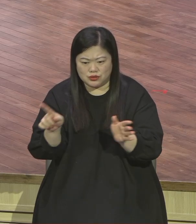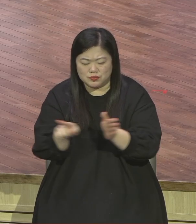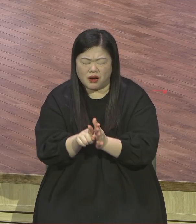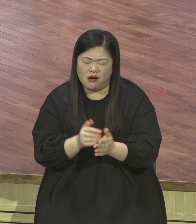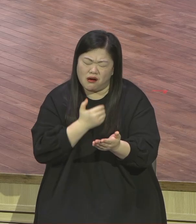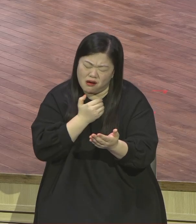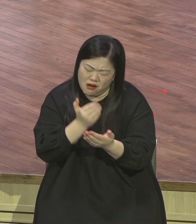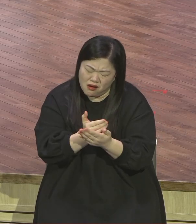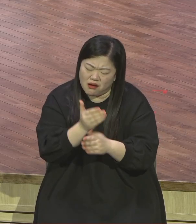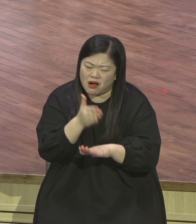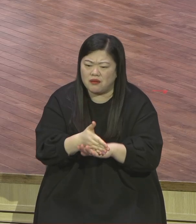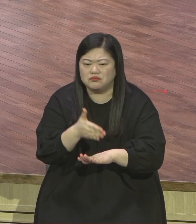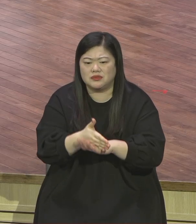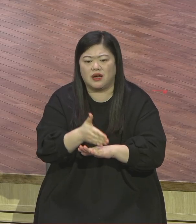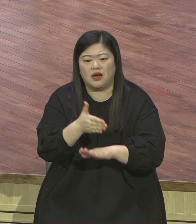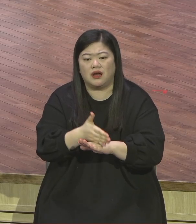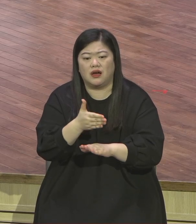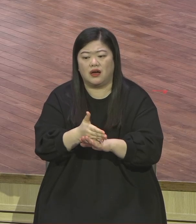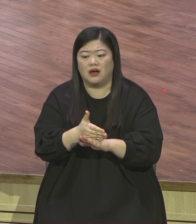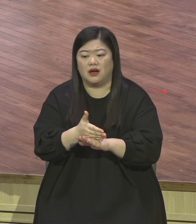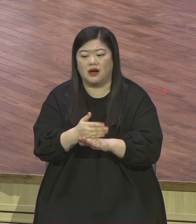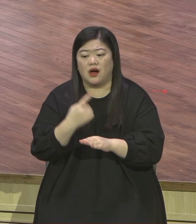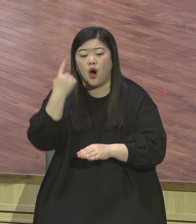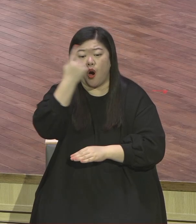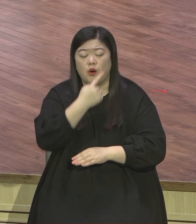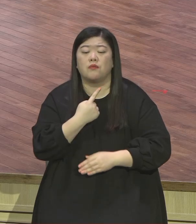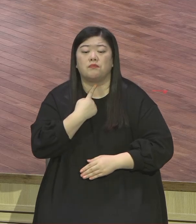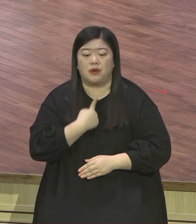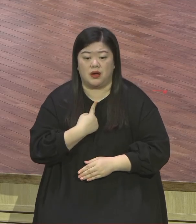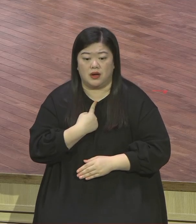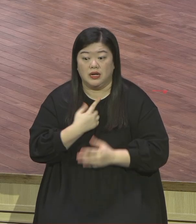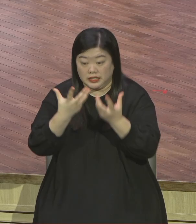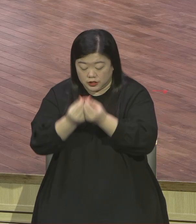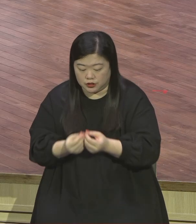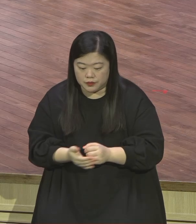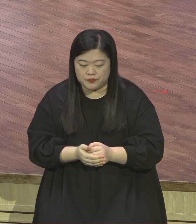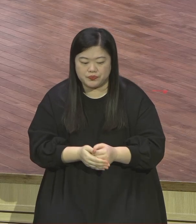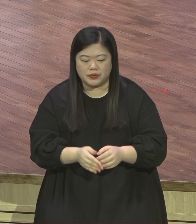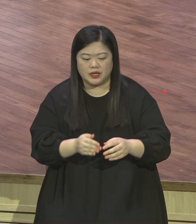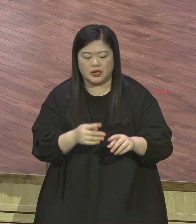하면서 율법생활 하다가 복음을 듣고 충격받았던 그 기쁨